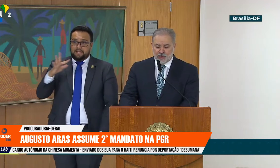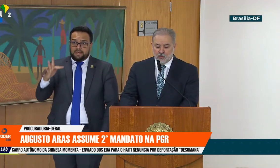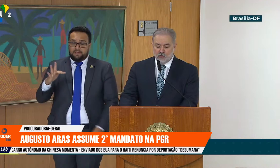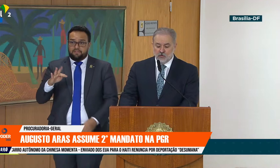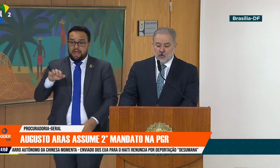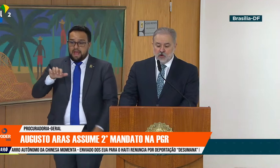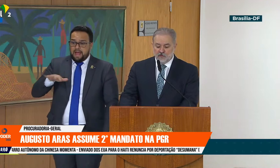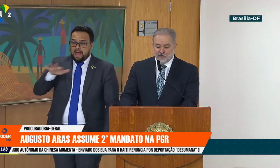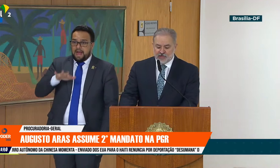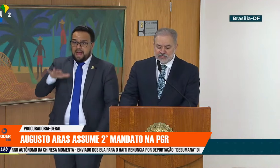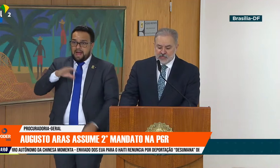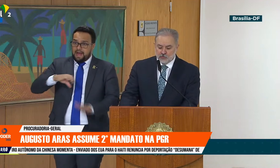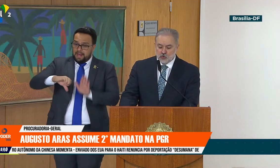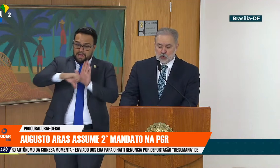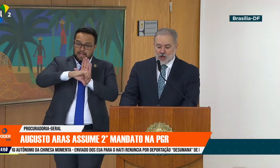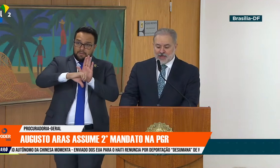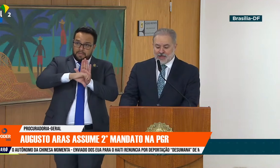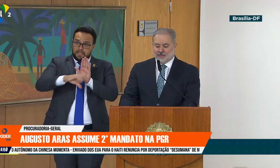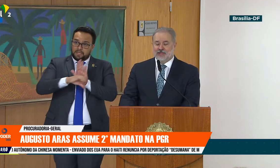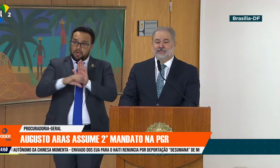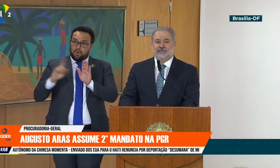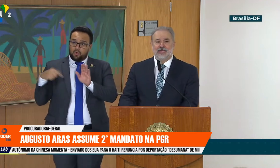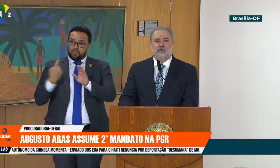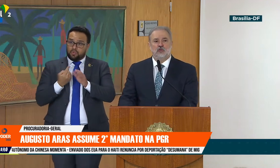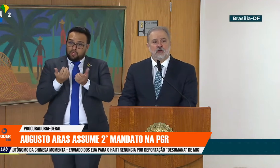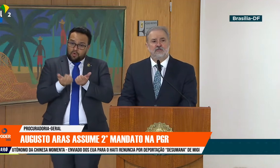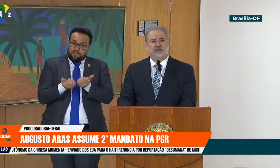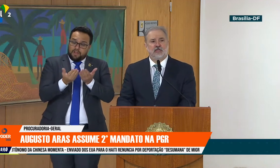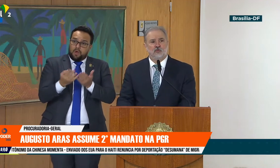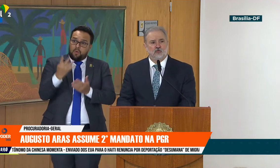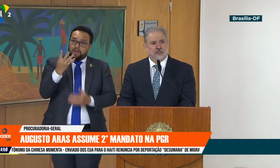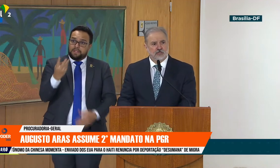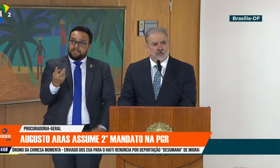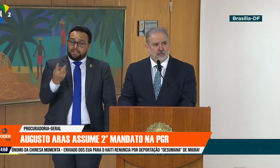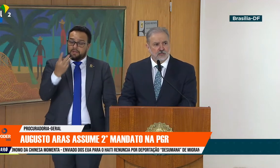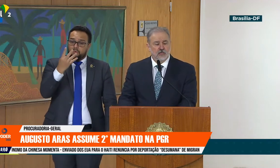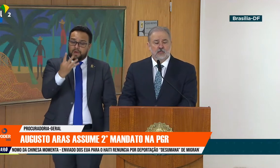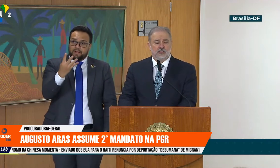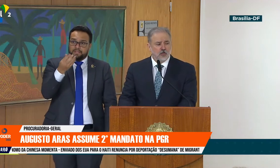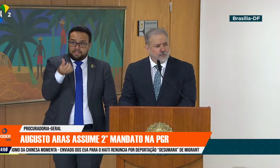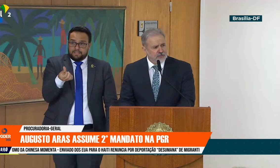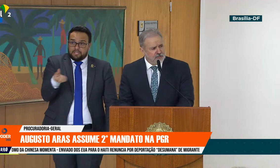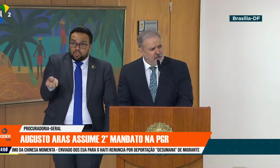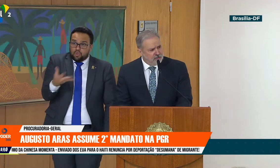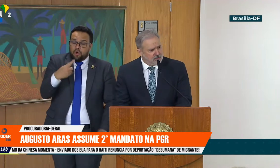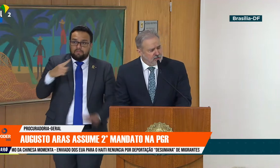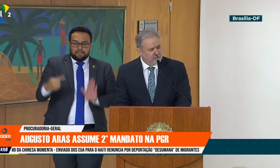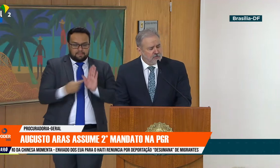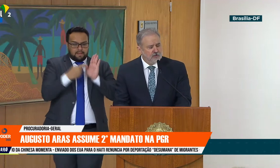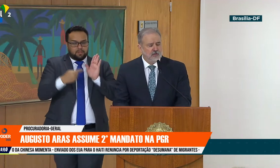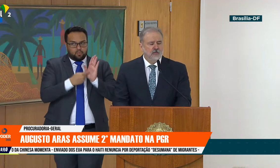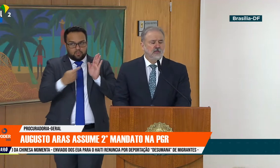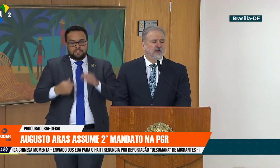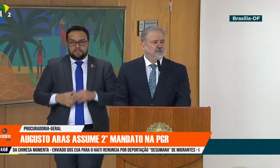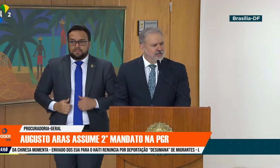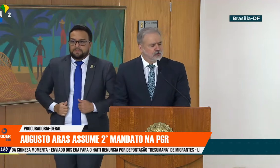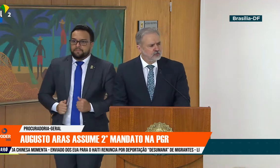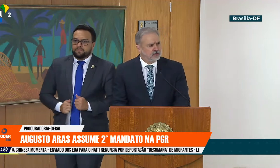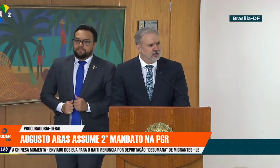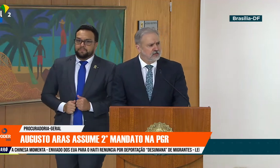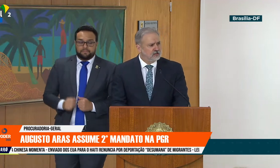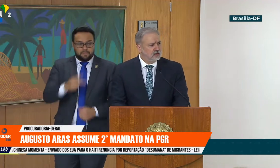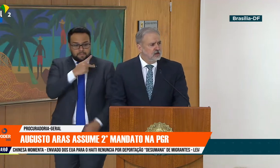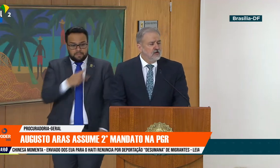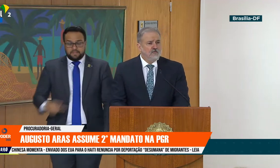esfera criminal, oferecemos 46 novas denúncias. Senhor presidente e